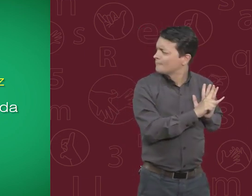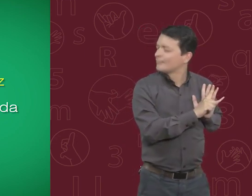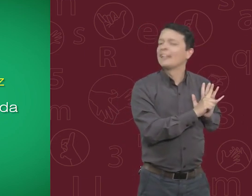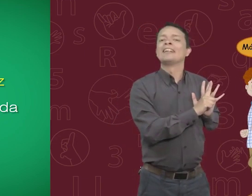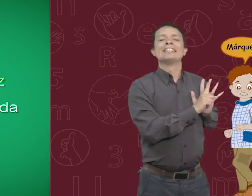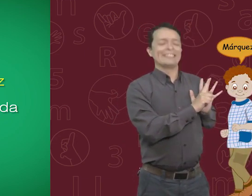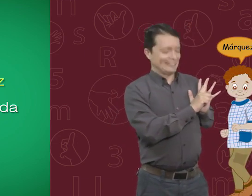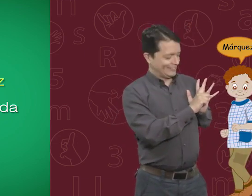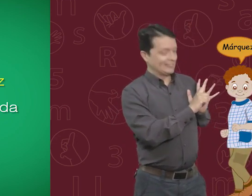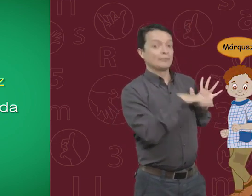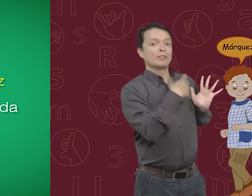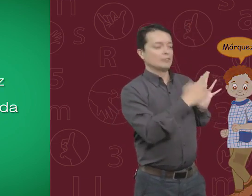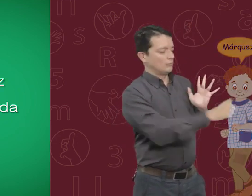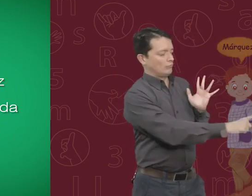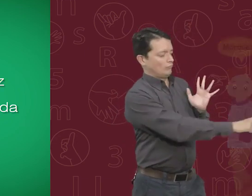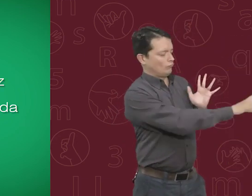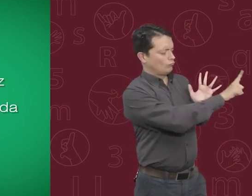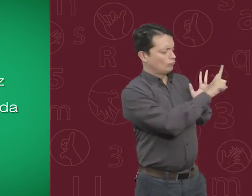Bien. Márquez. Después,